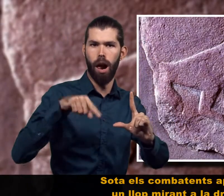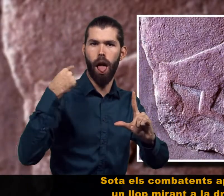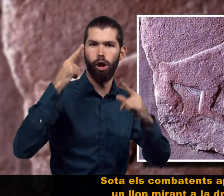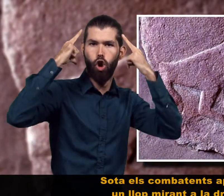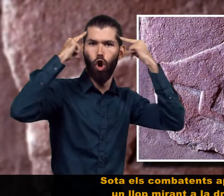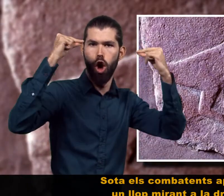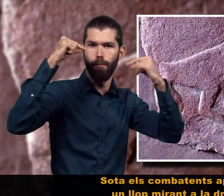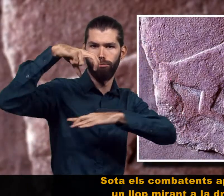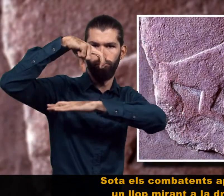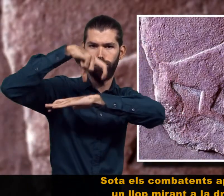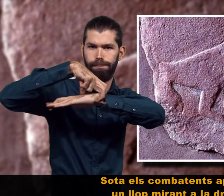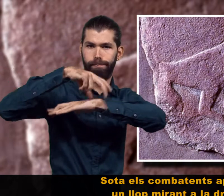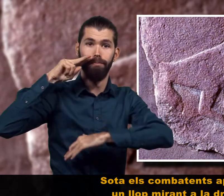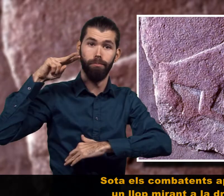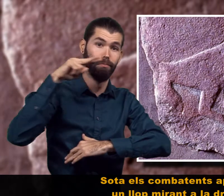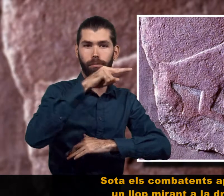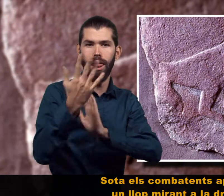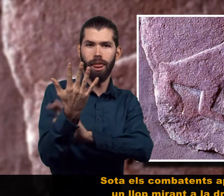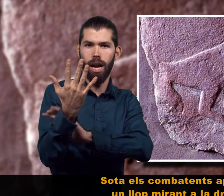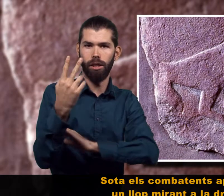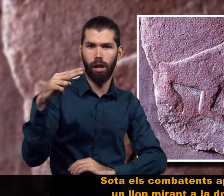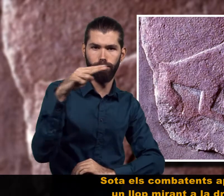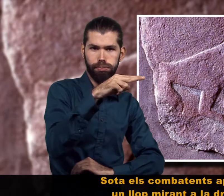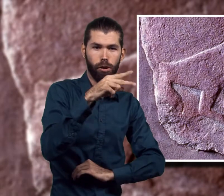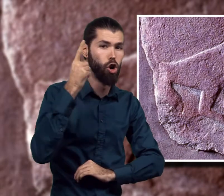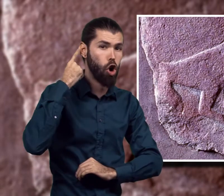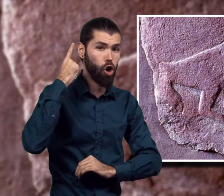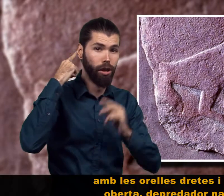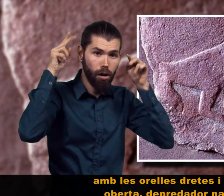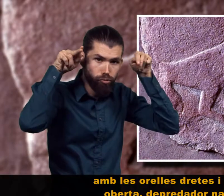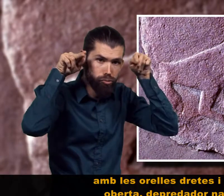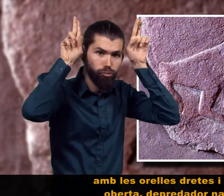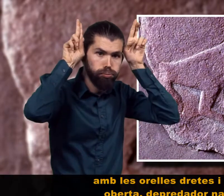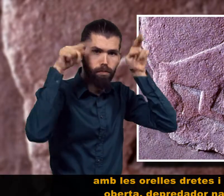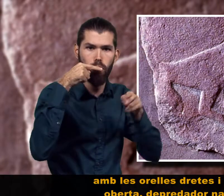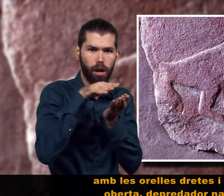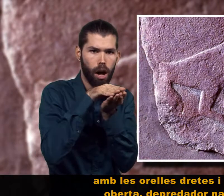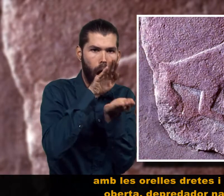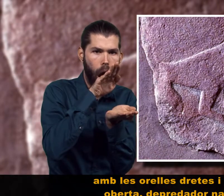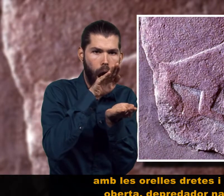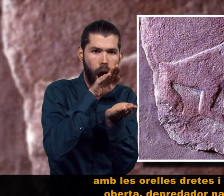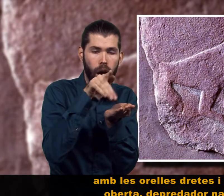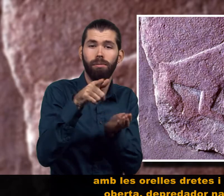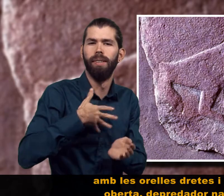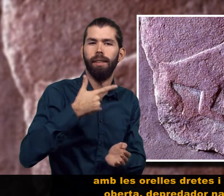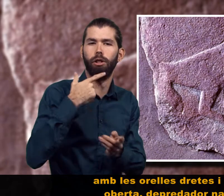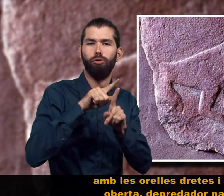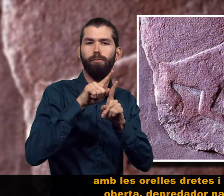Sota els combatents apareix un llop mirant a la dreta, amb les orelles dretes i la boca oberta. De predador natural,